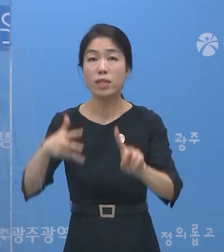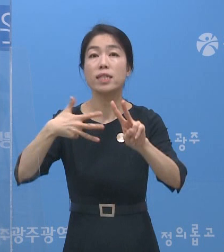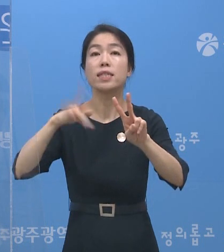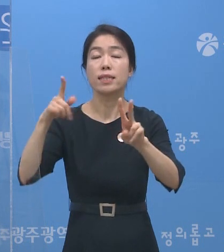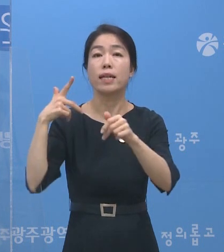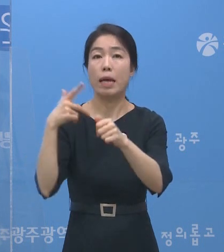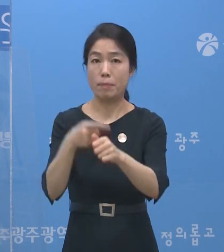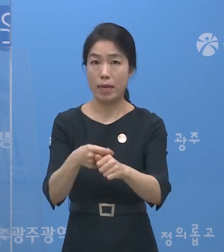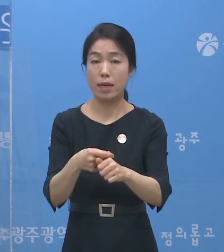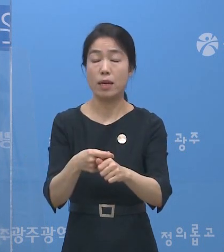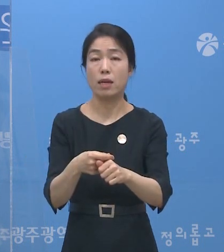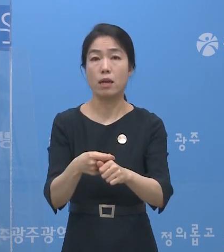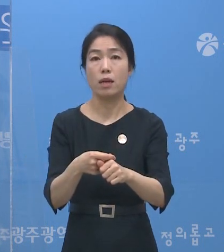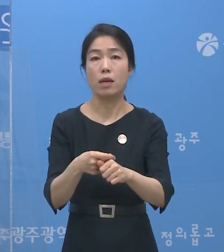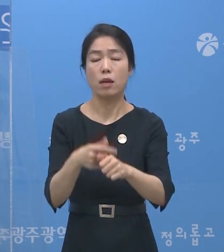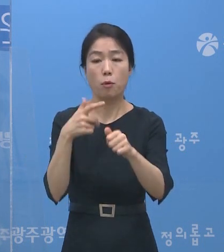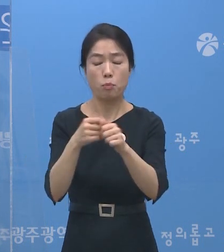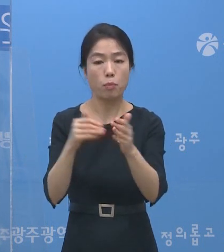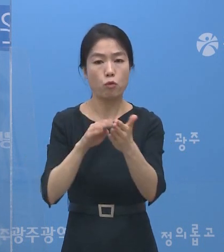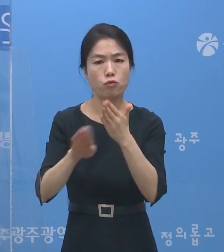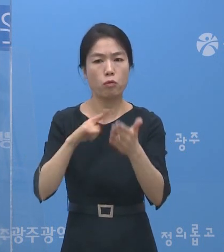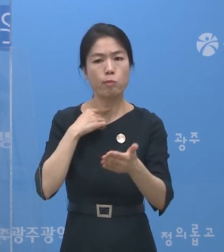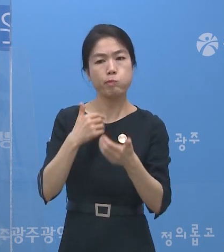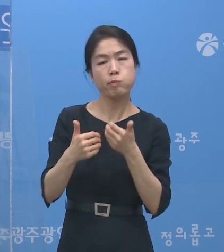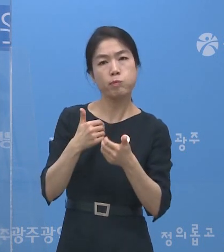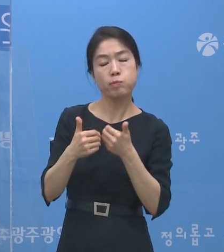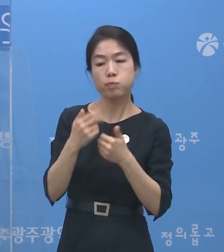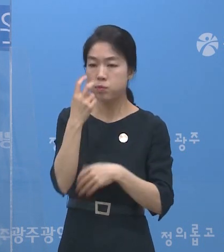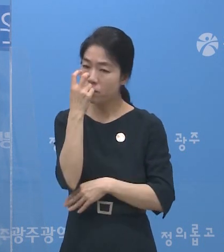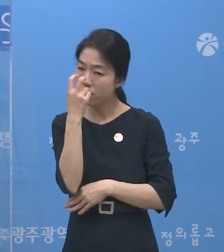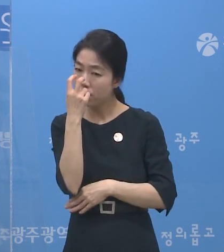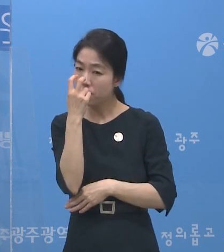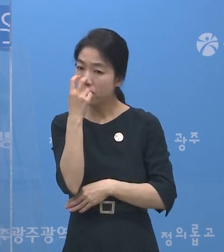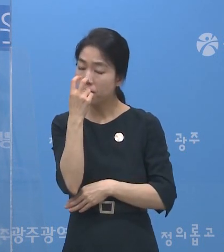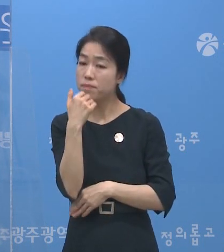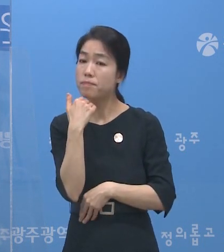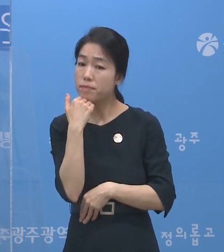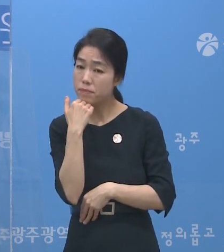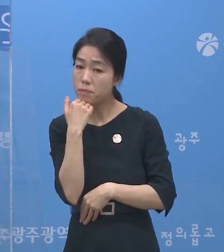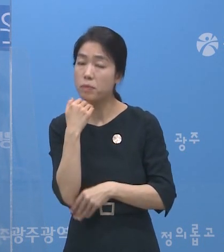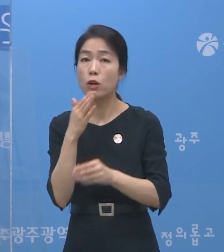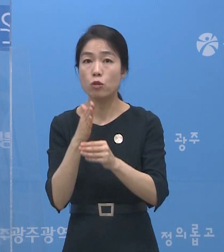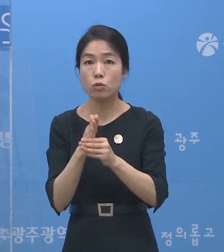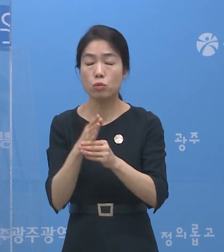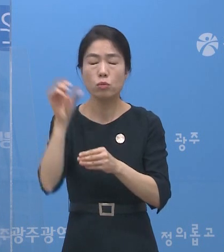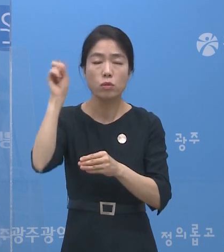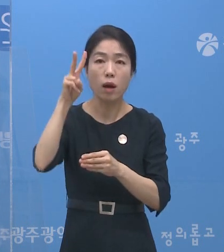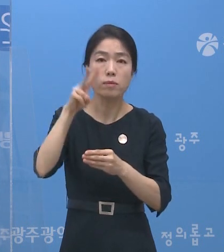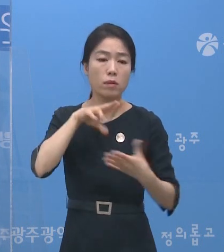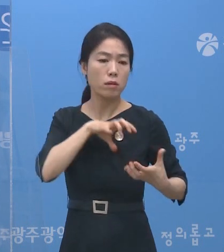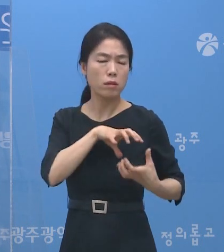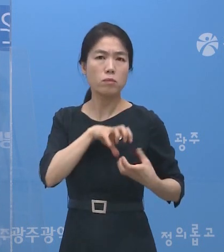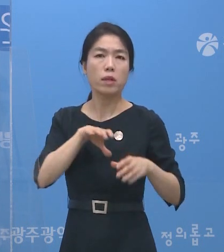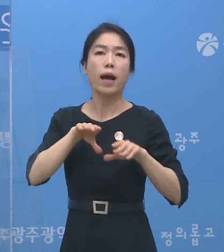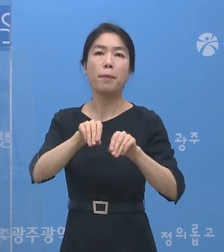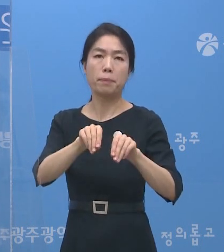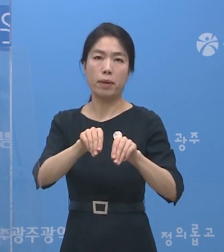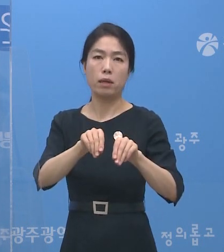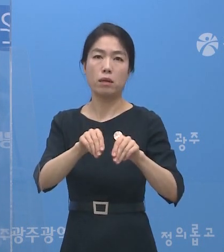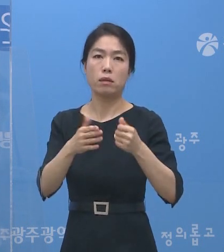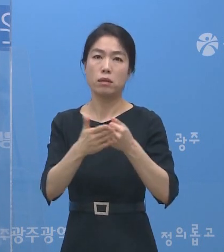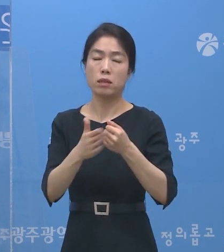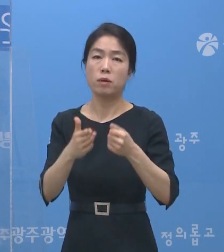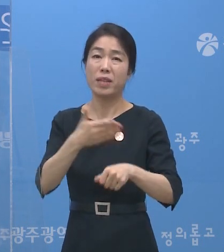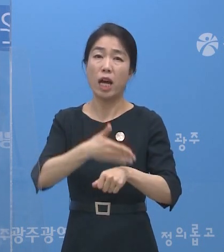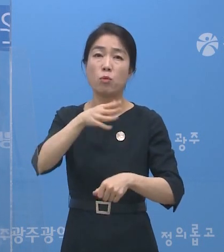접종을 했습니다. 접종 후 이상 반응을 관찰을 대기하던 중 심정지가 발생했습니다. 9시